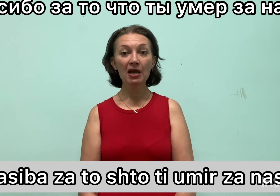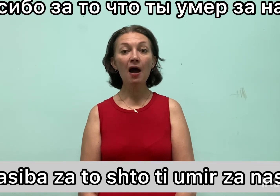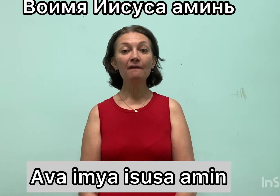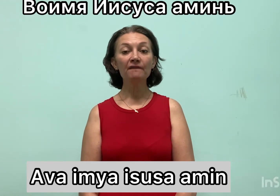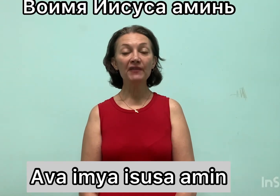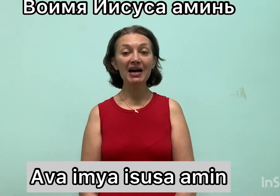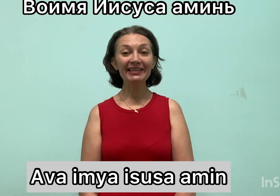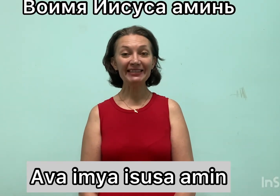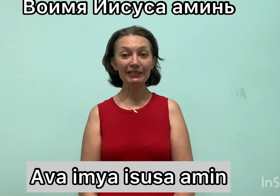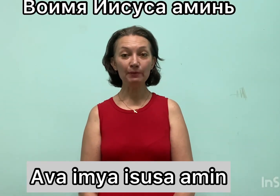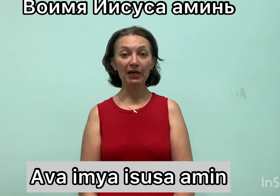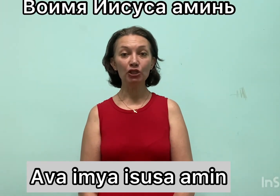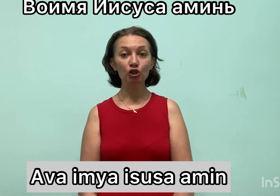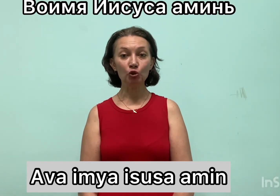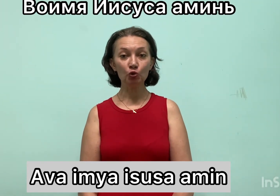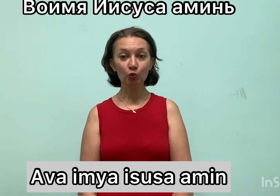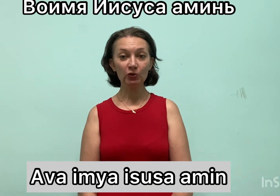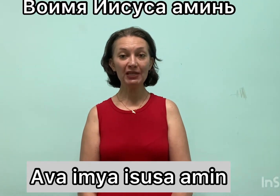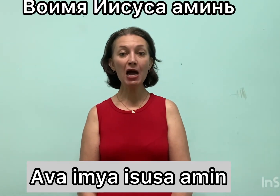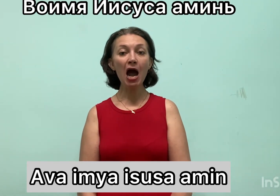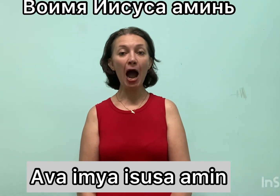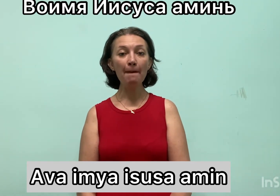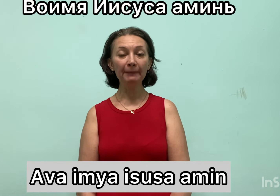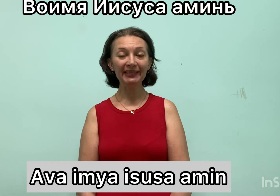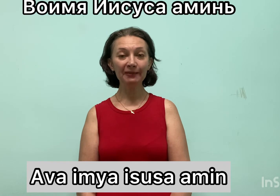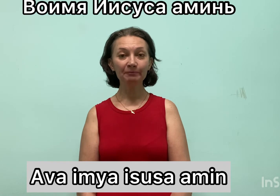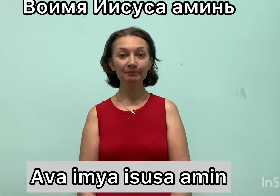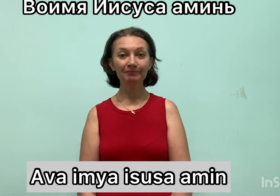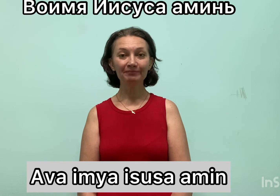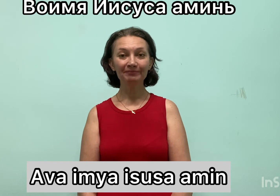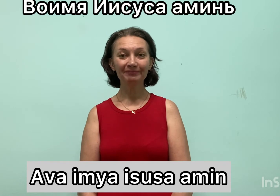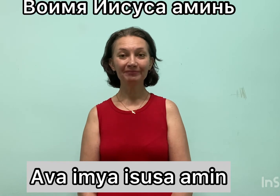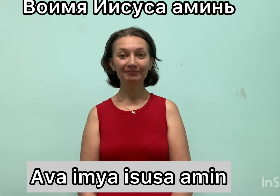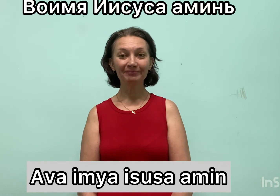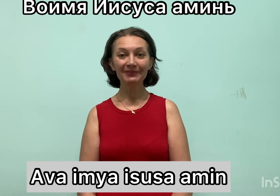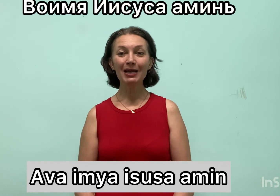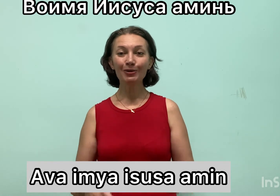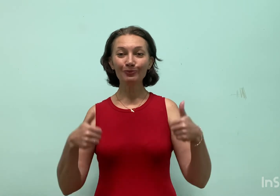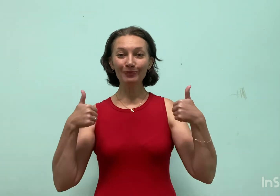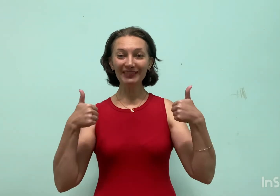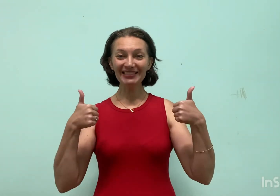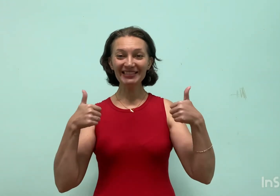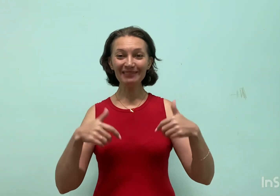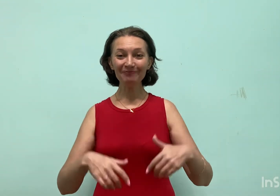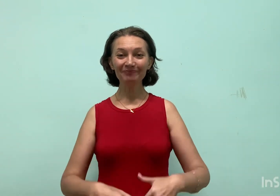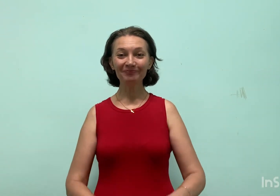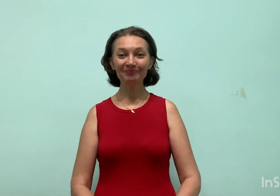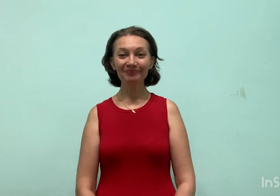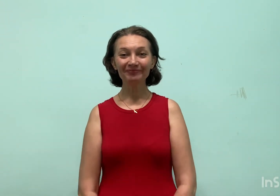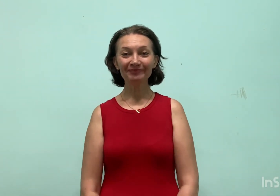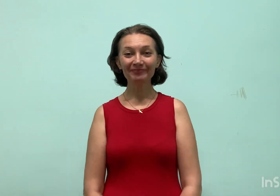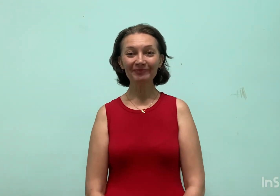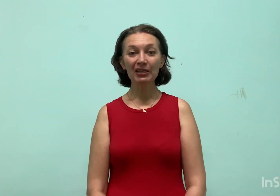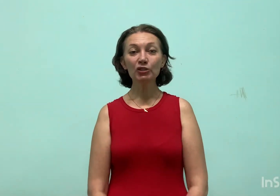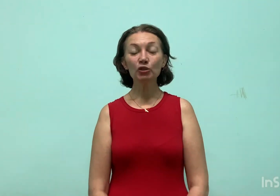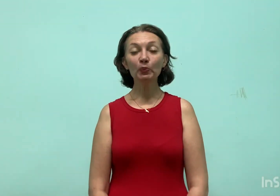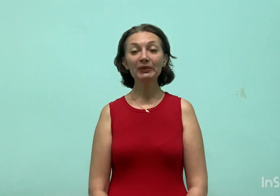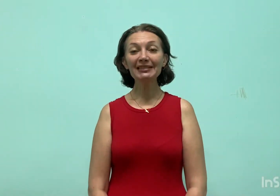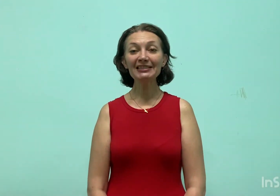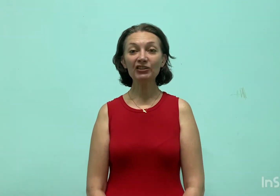Во имя Иисуса. Аминь. Молодцы. So, please try